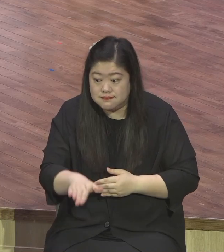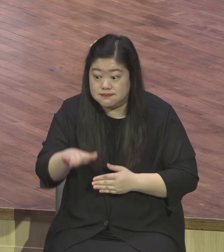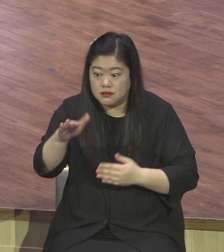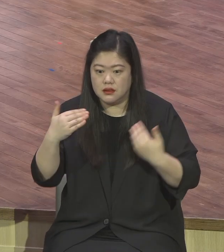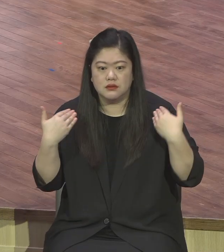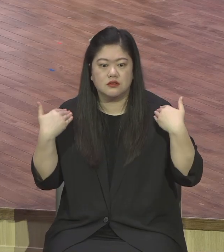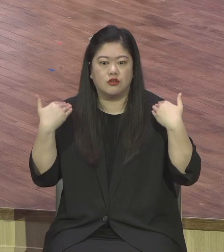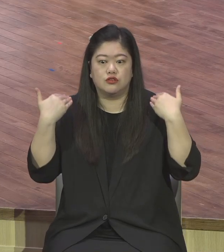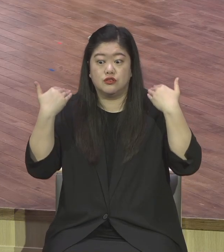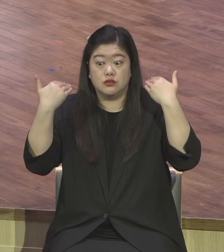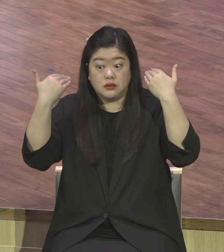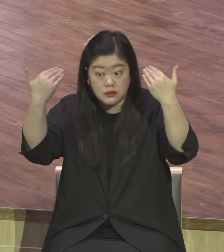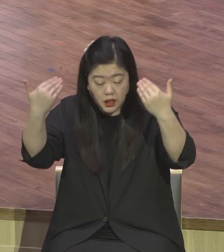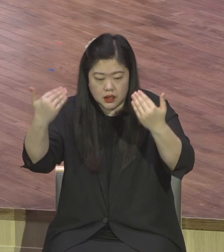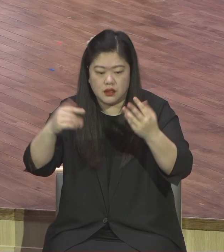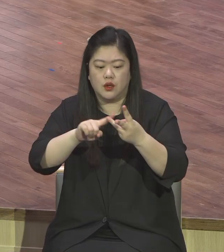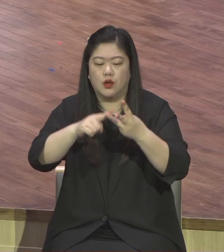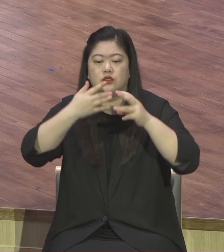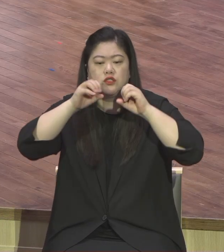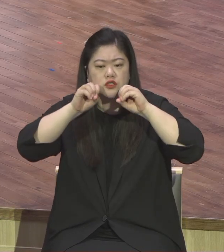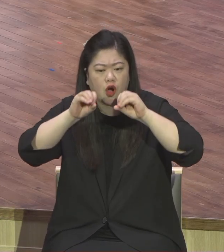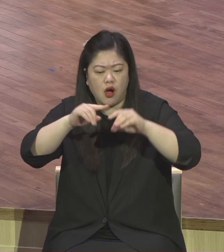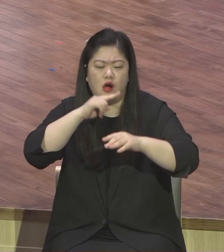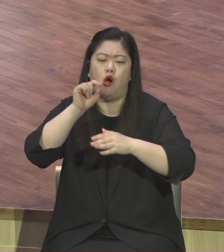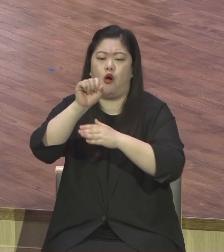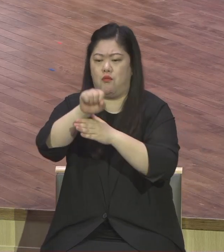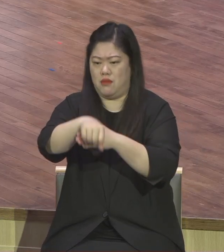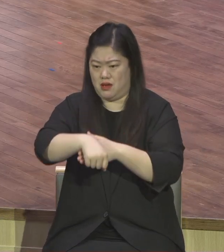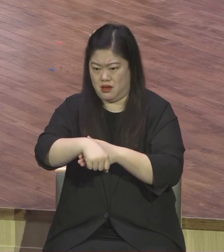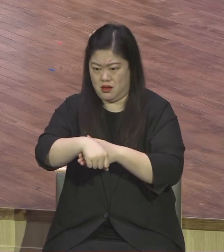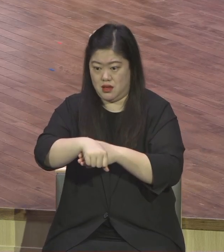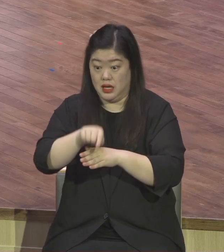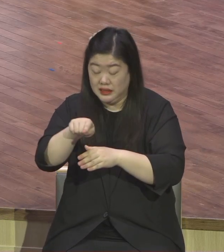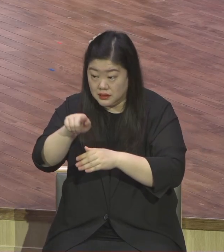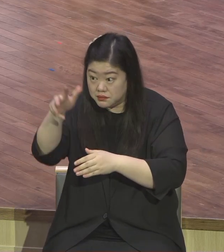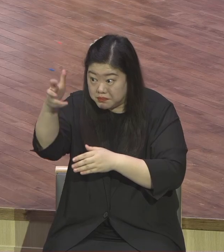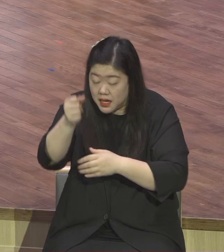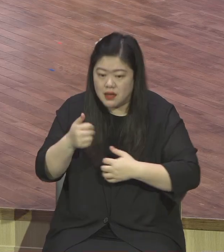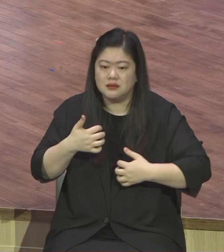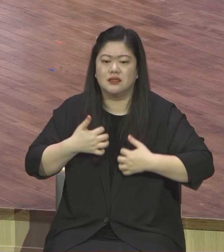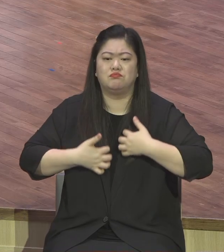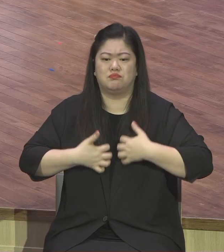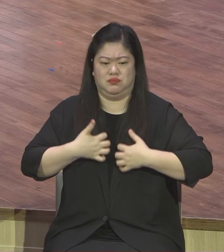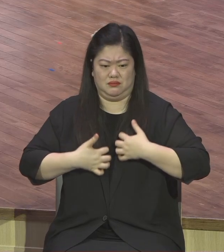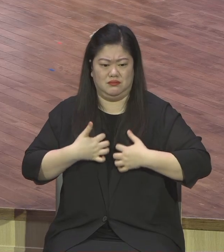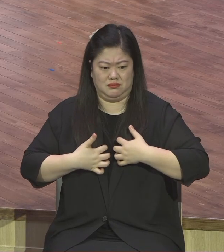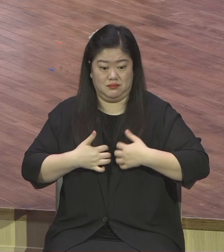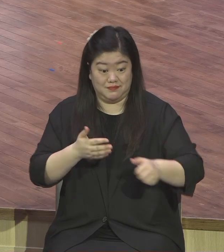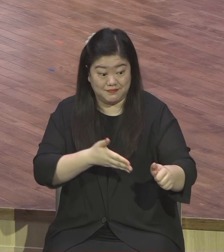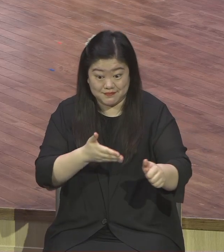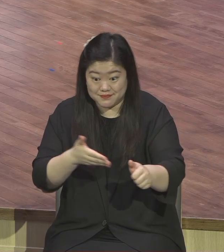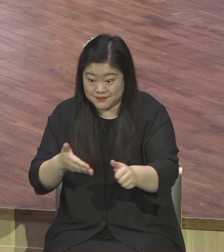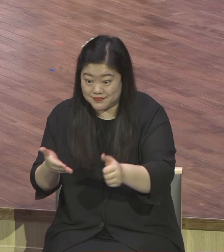의도를 분명히 깨닫고 열매 맺는 기뻄을 풍성히 첨안한 시간 되기를 제모로 축복합니다.